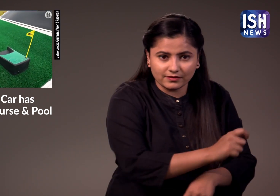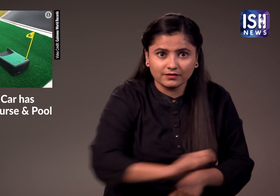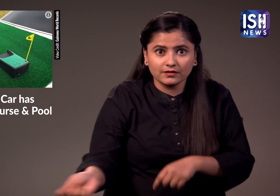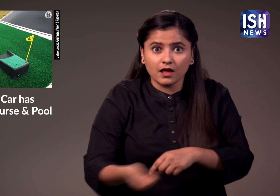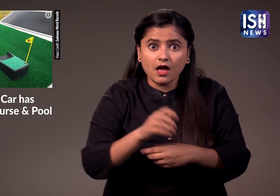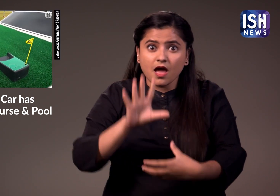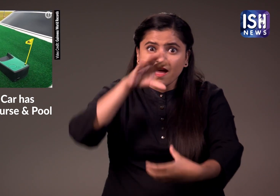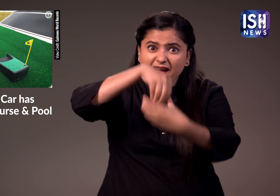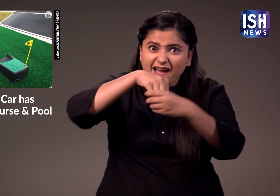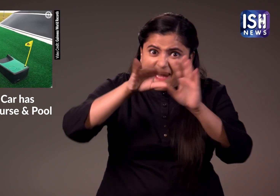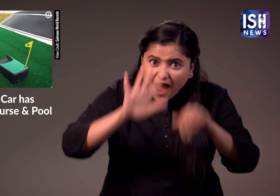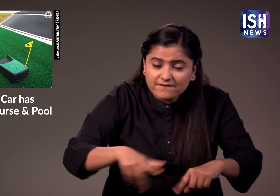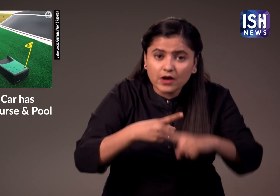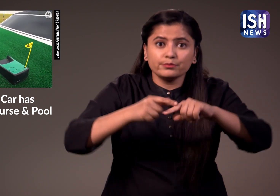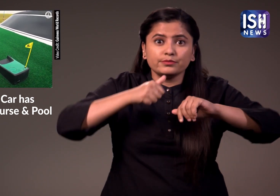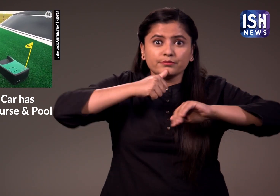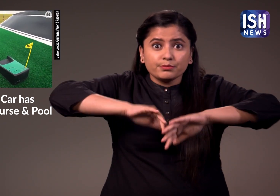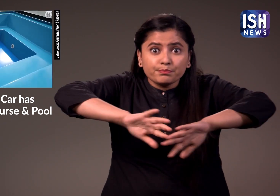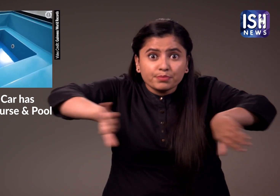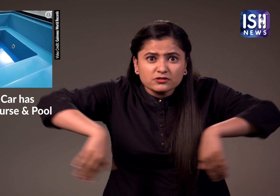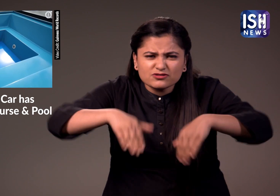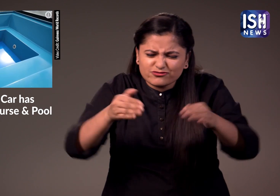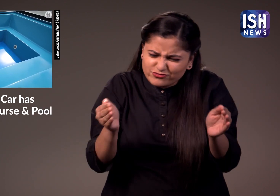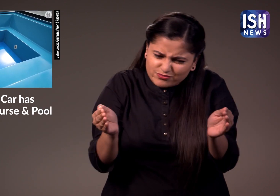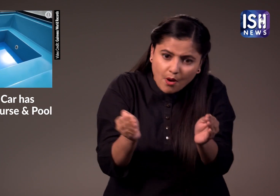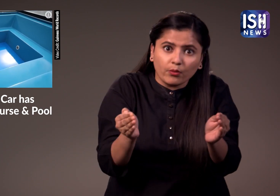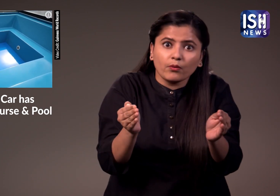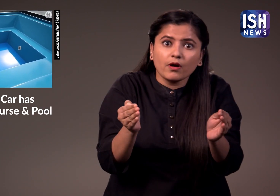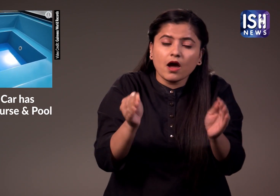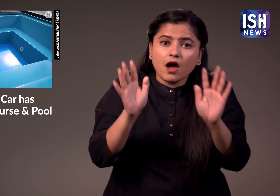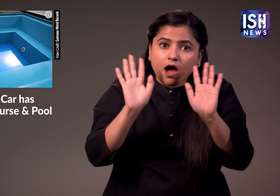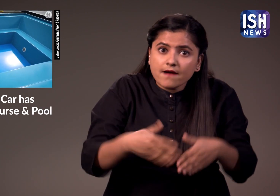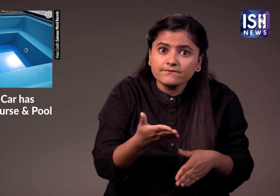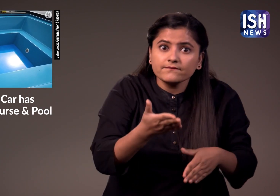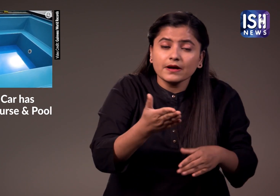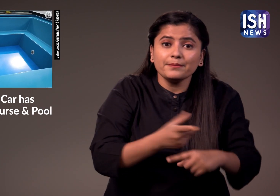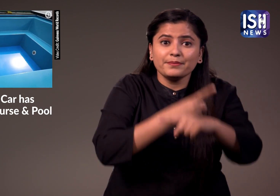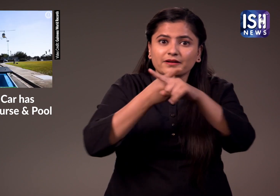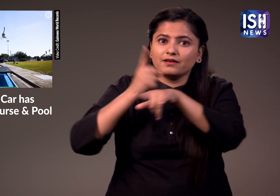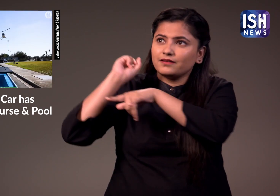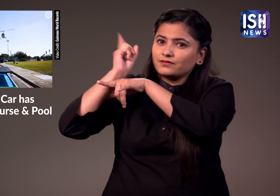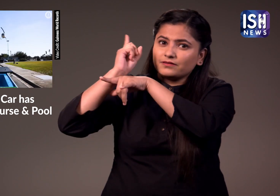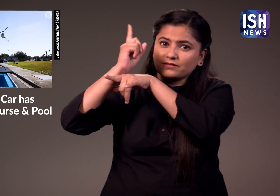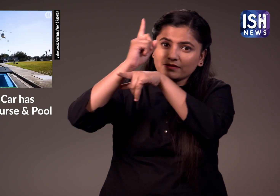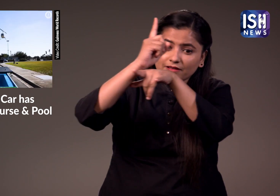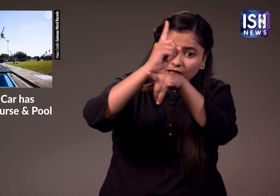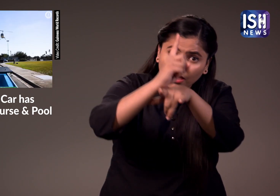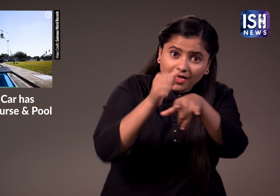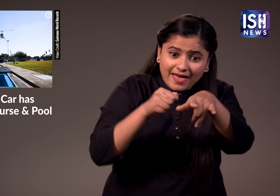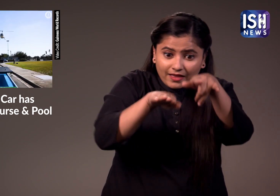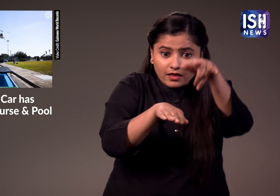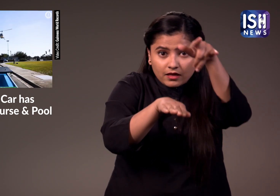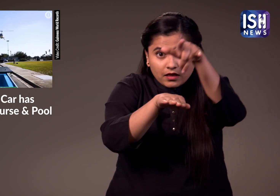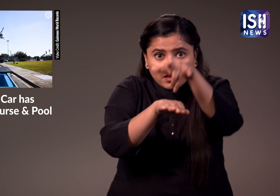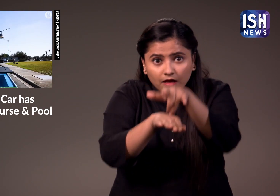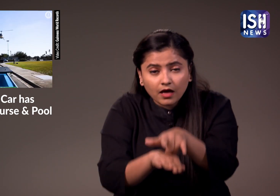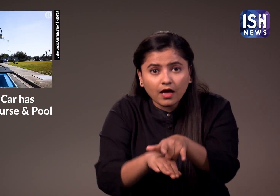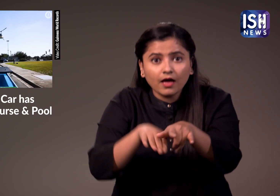गॉल्फ कोर्स, स्विमिंग पूल हेलिकॉप्टर को गाड़ी पर उतारने के लिए हेलिपैड आदी